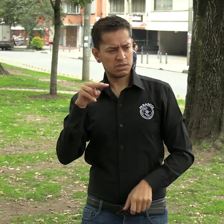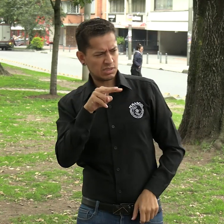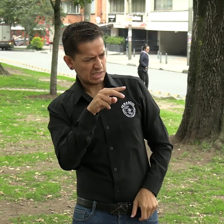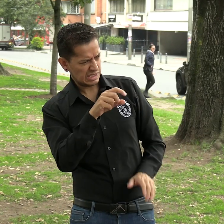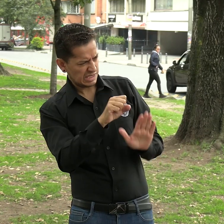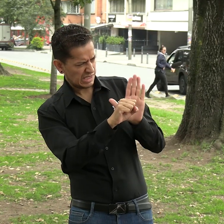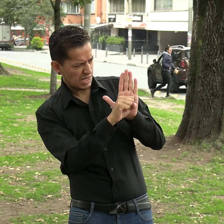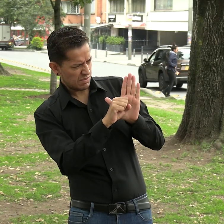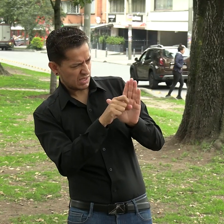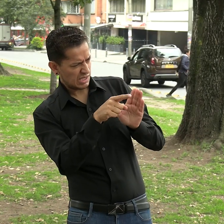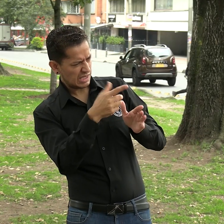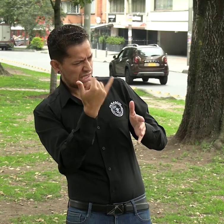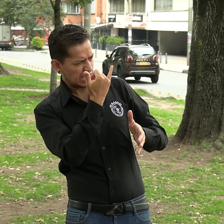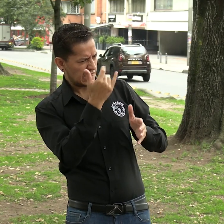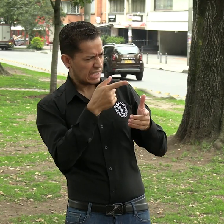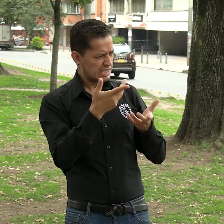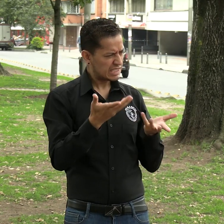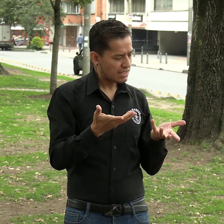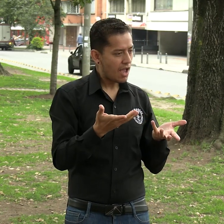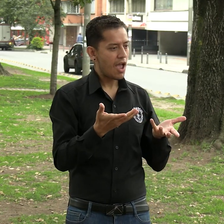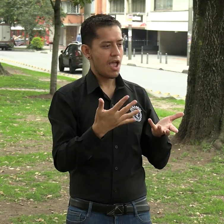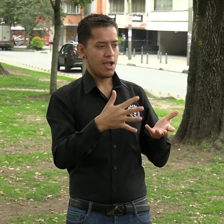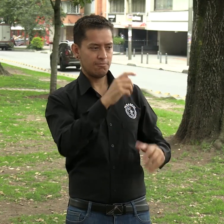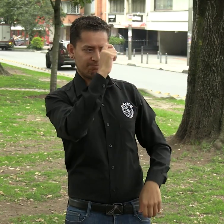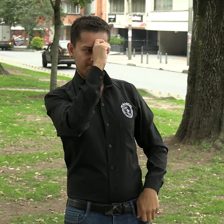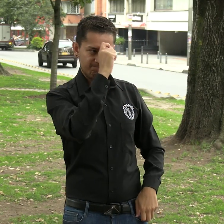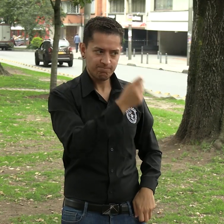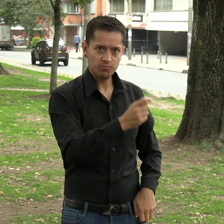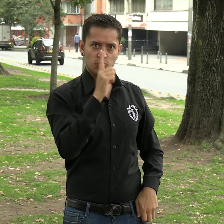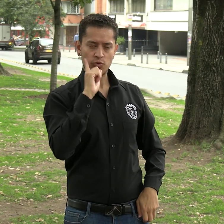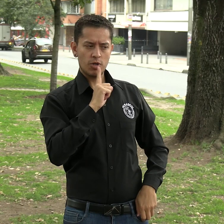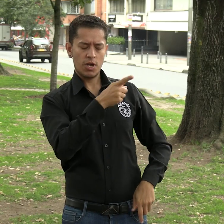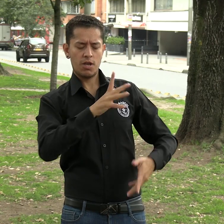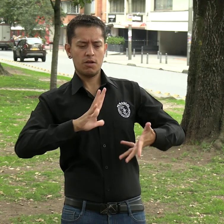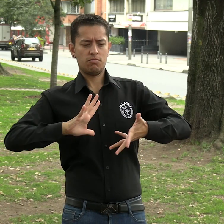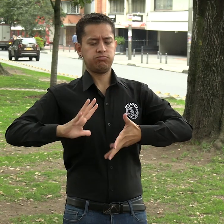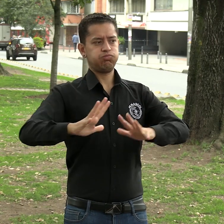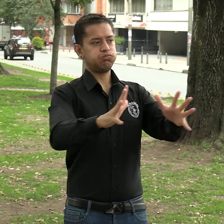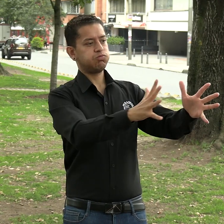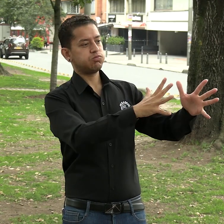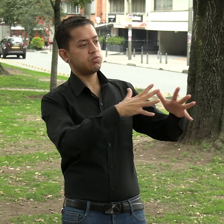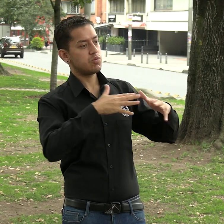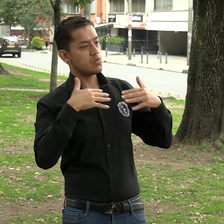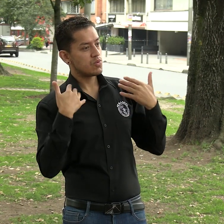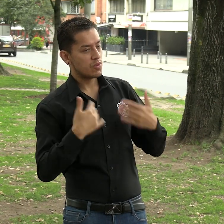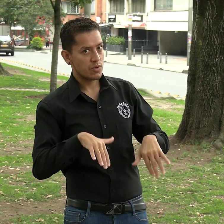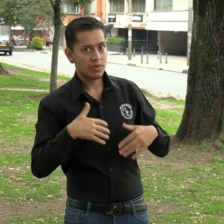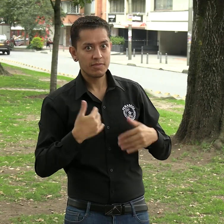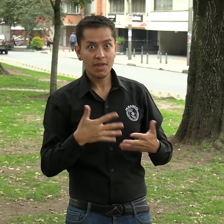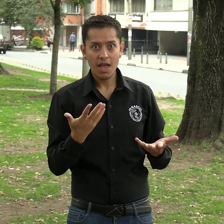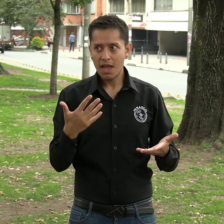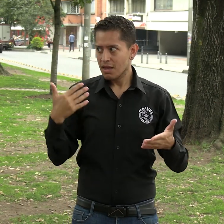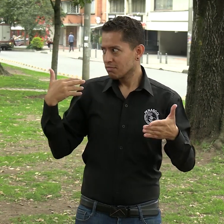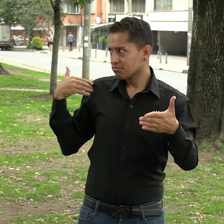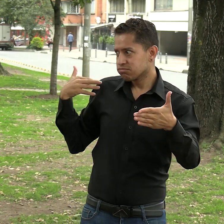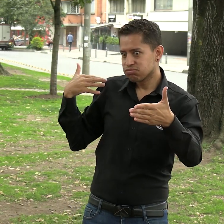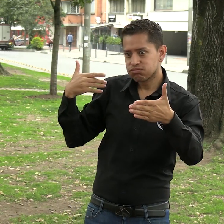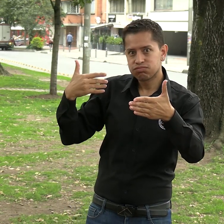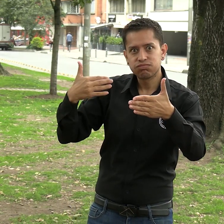color azul, hecho que jamás se había visto y se reconoció el símbolo que conmemora la lengua de señas y